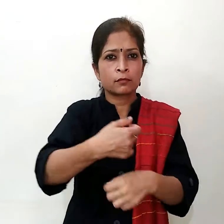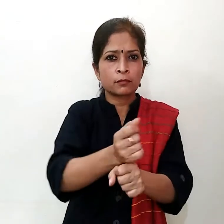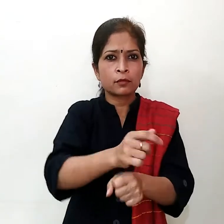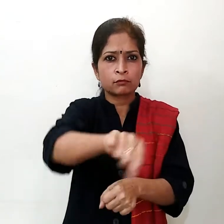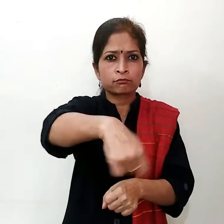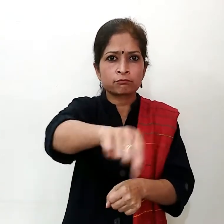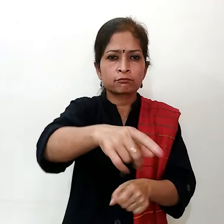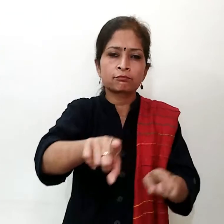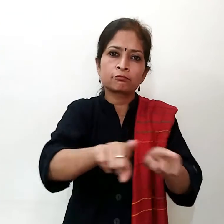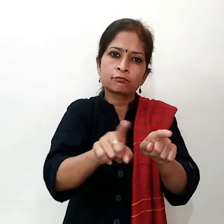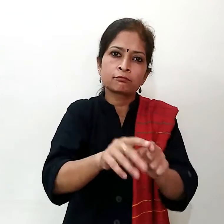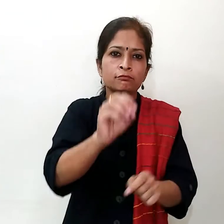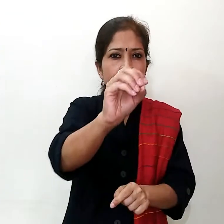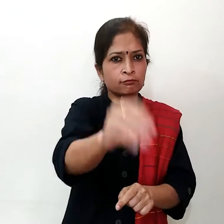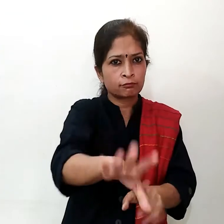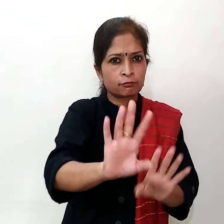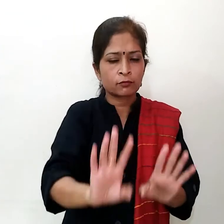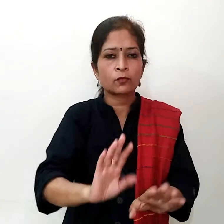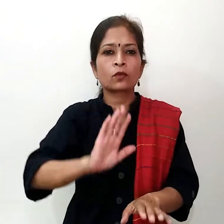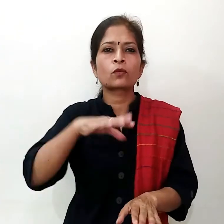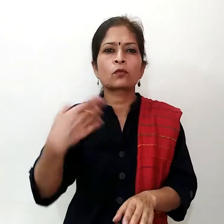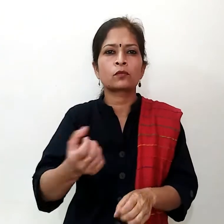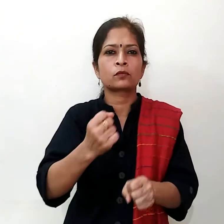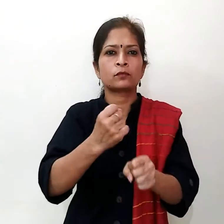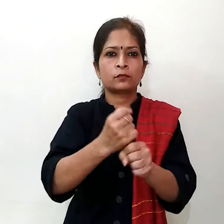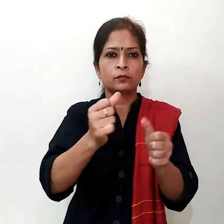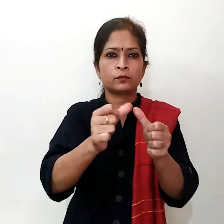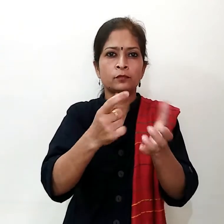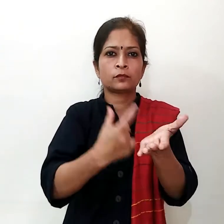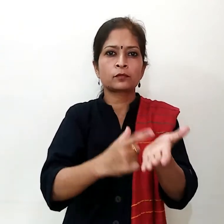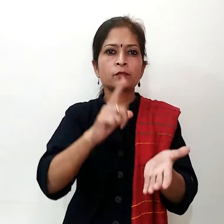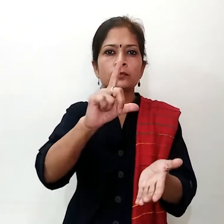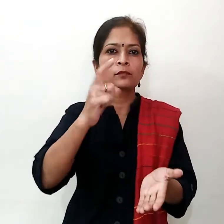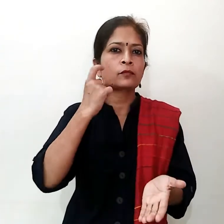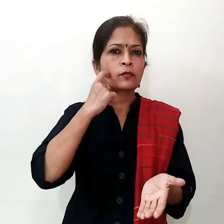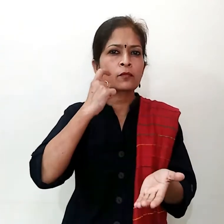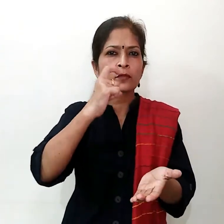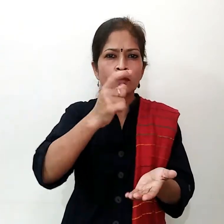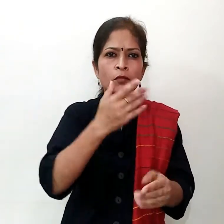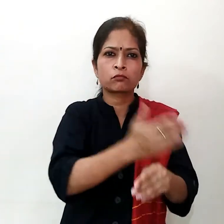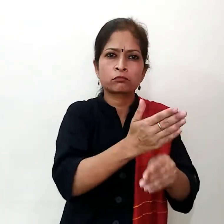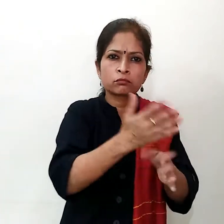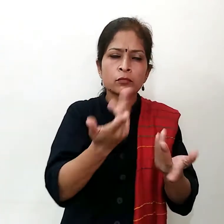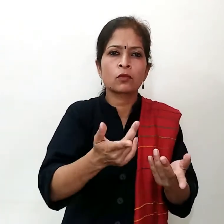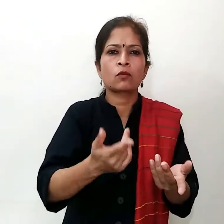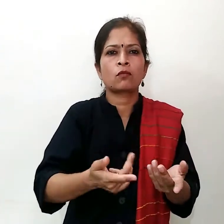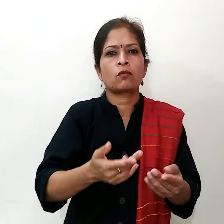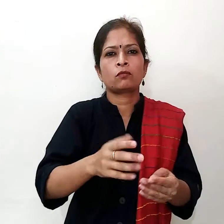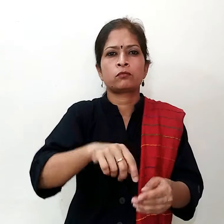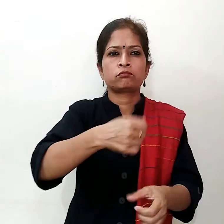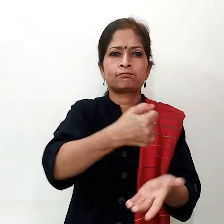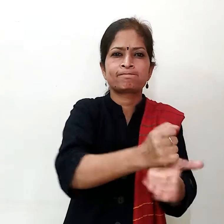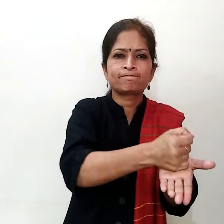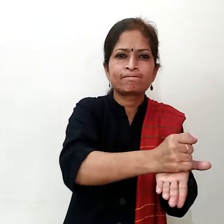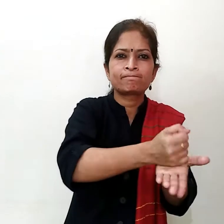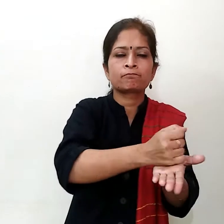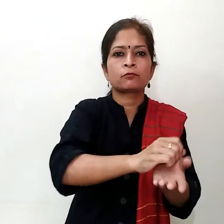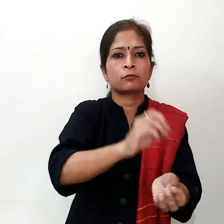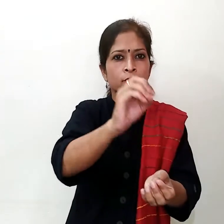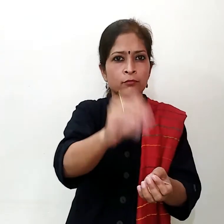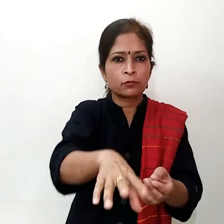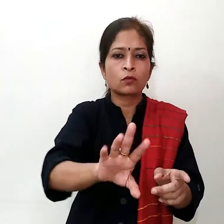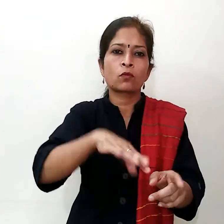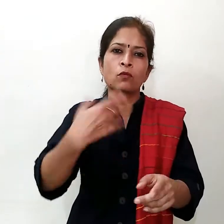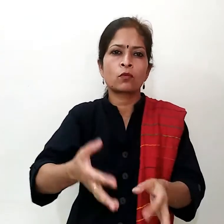में या फिर ग्रेवी बनाते समय उसमें भी डाल सकत इसके इलाबा लसन कप्रियों का पेस्ट बना की या सामोथ भी खाने में बिज़त कर